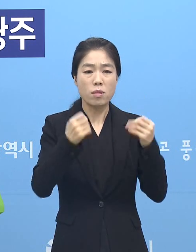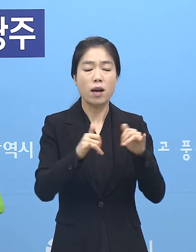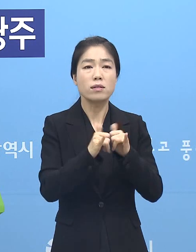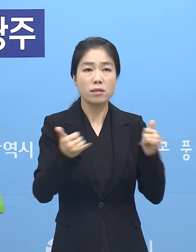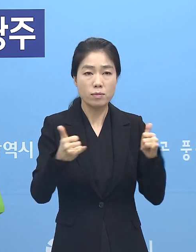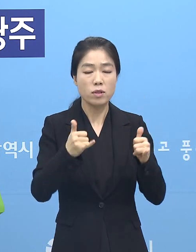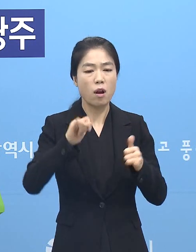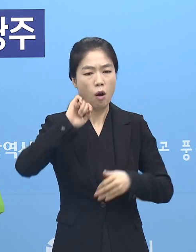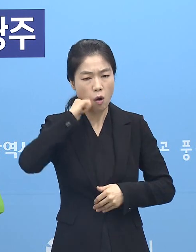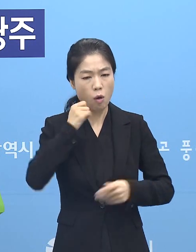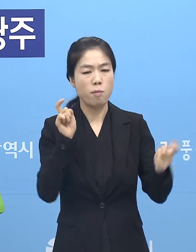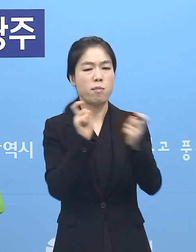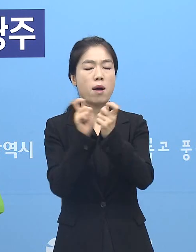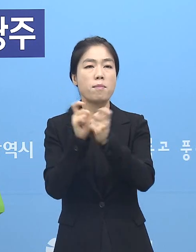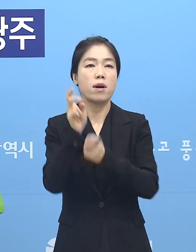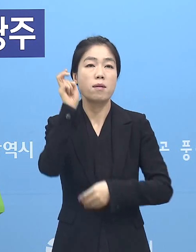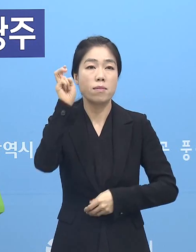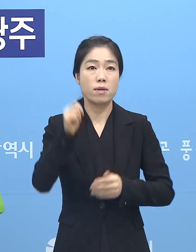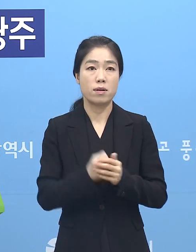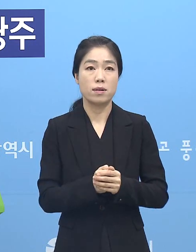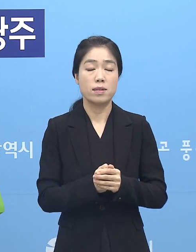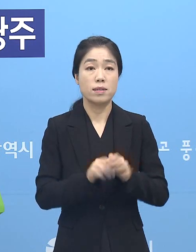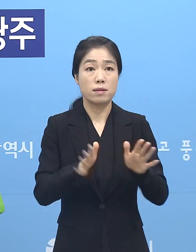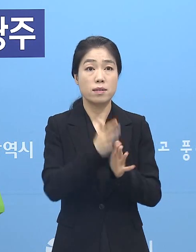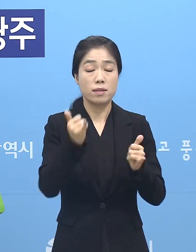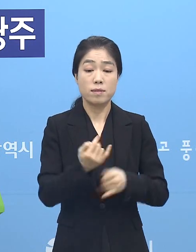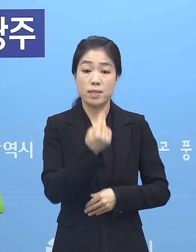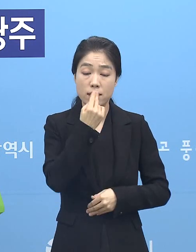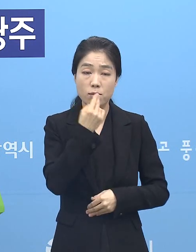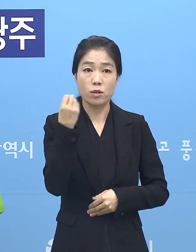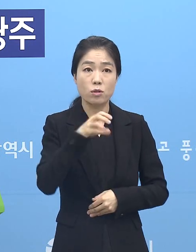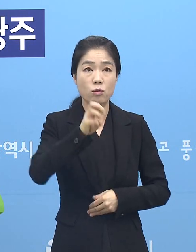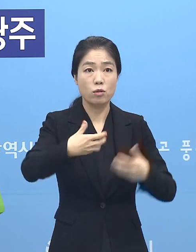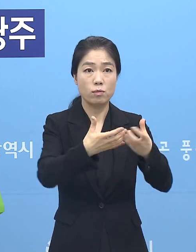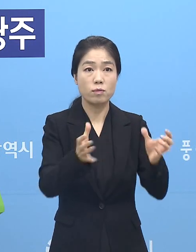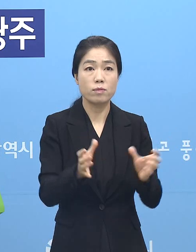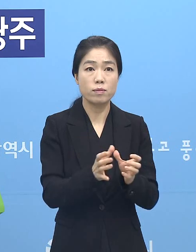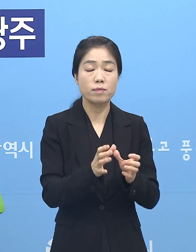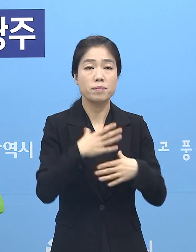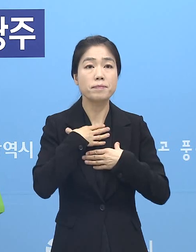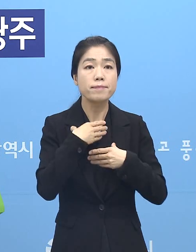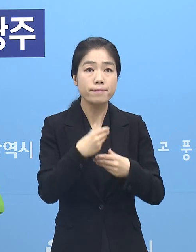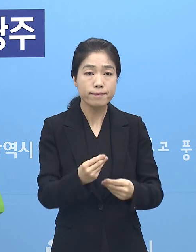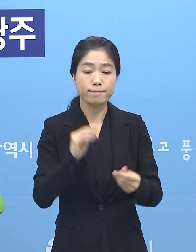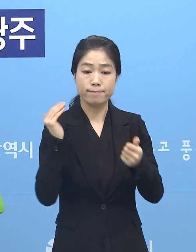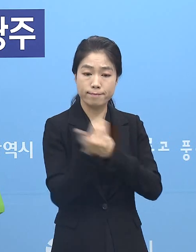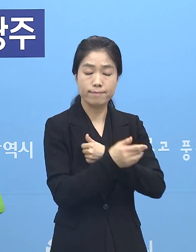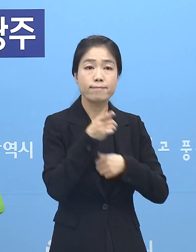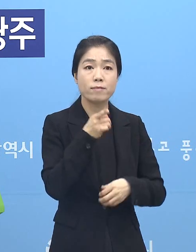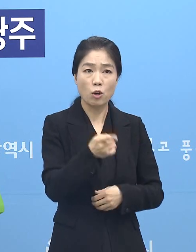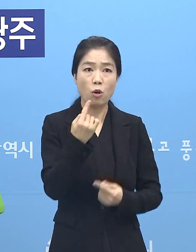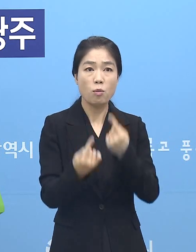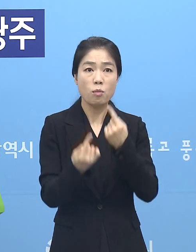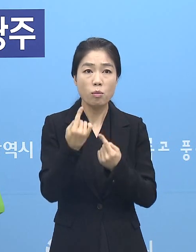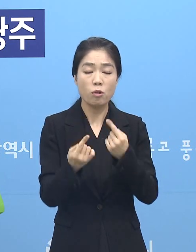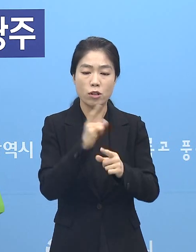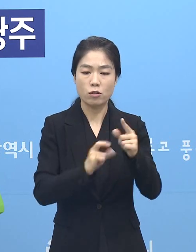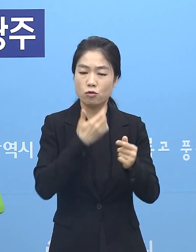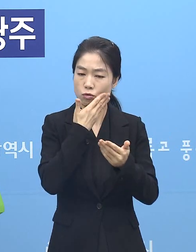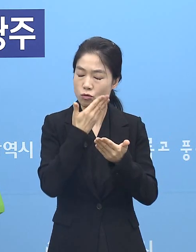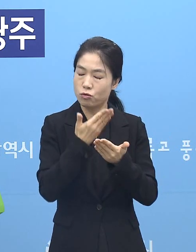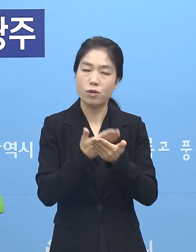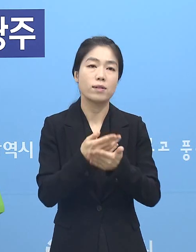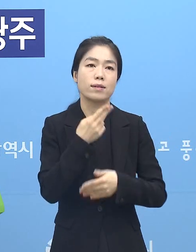어려움에 직면하게 됩니다. 지금 시민의 생명과 광주 공동체의 안전을 지켜내는 일보다 더